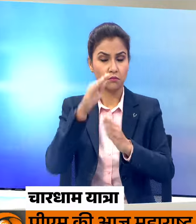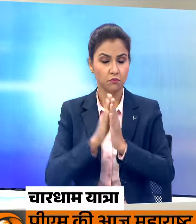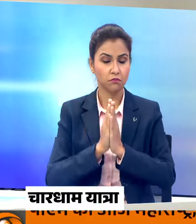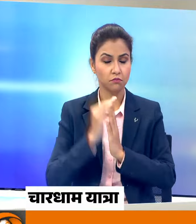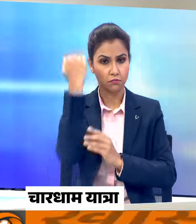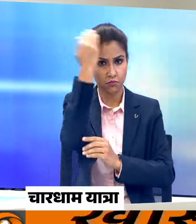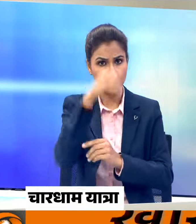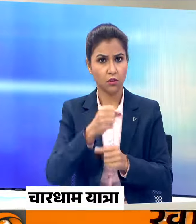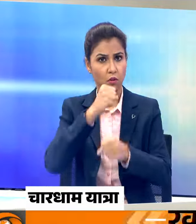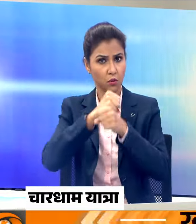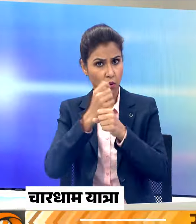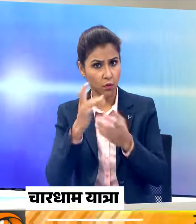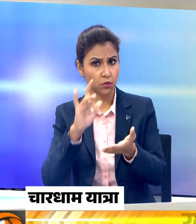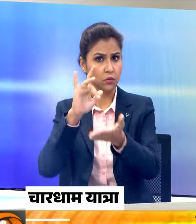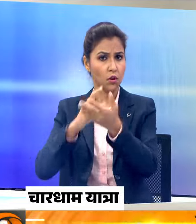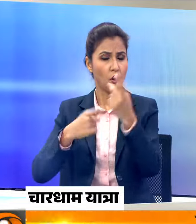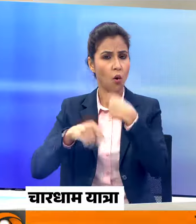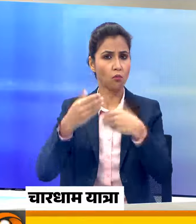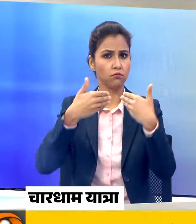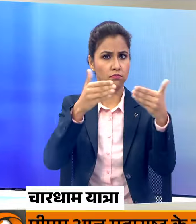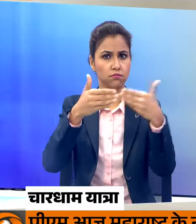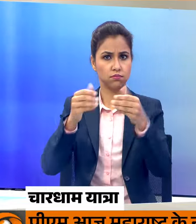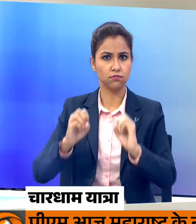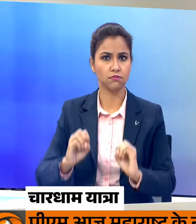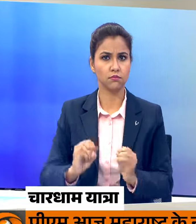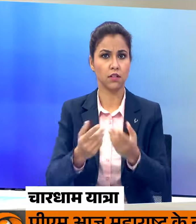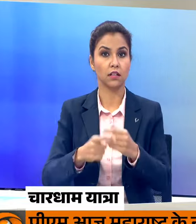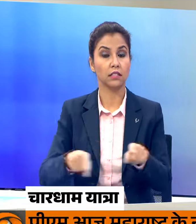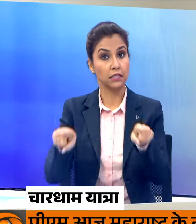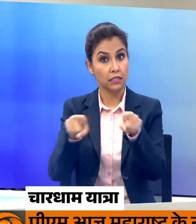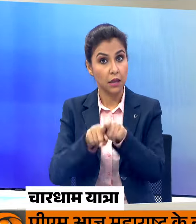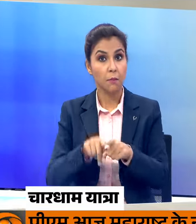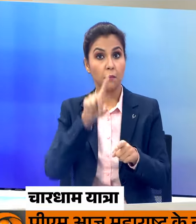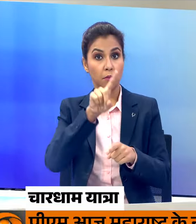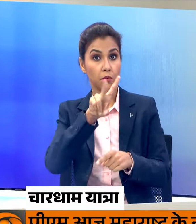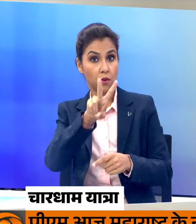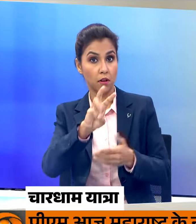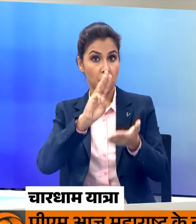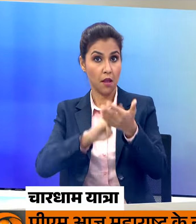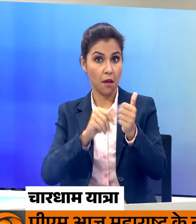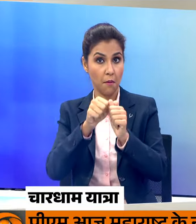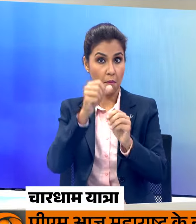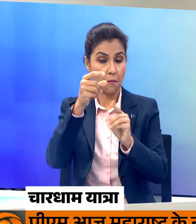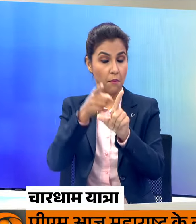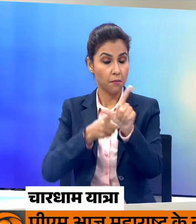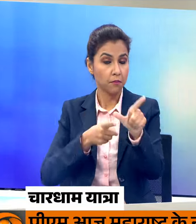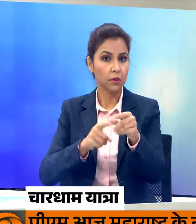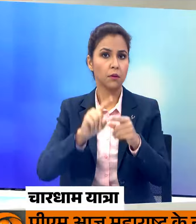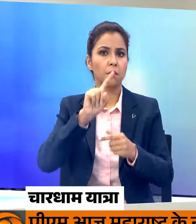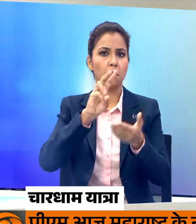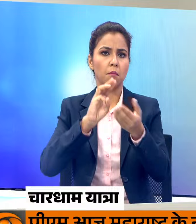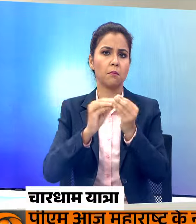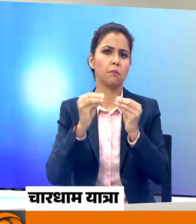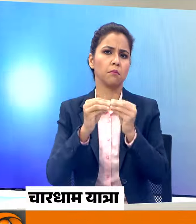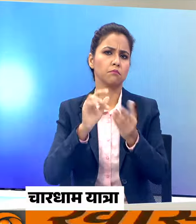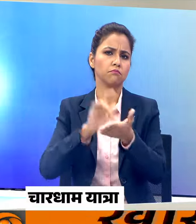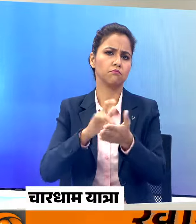गंगोत्री और यमनोत्री धाम के कपाट वही बारहां मई को खुलेंगे बद्रीनात धाम के कपाट